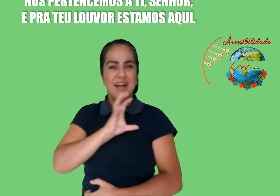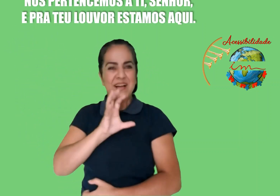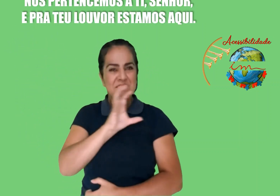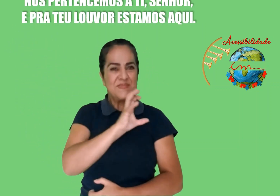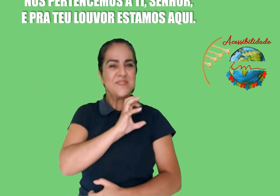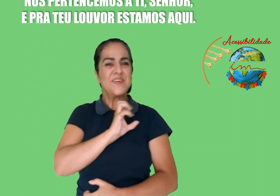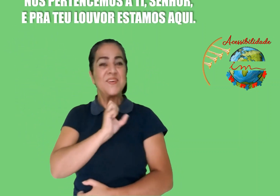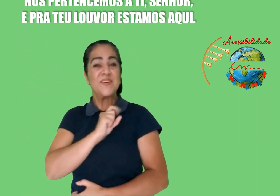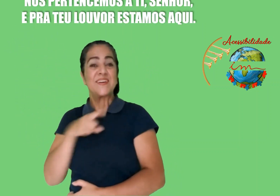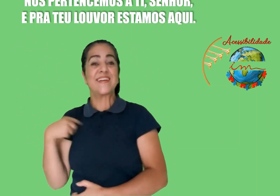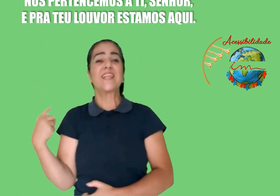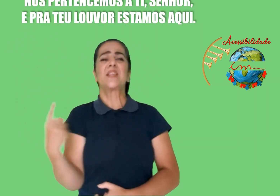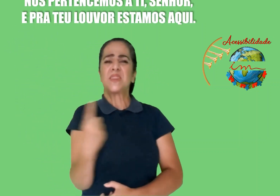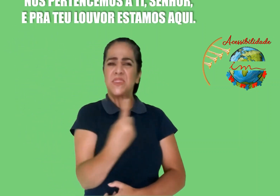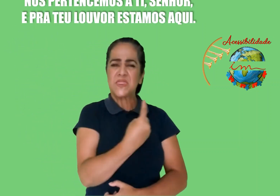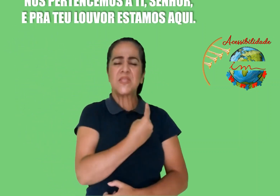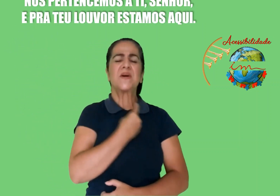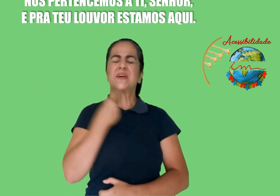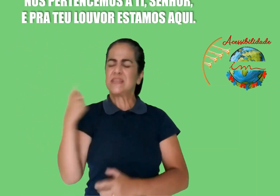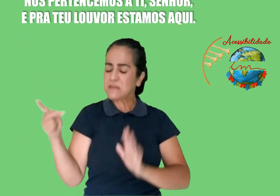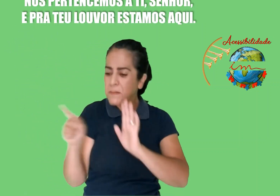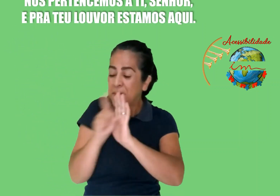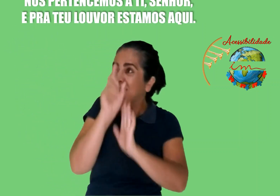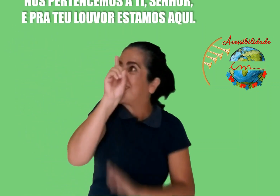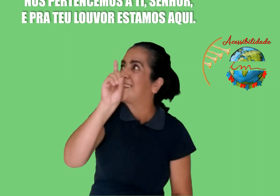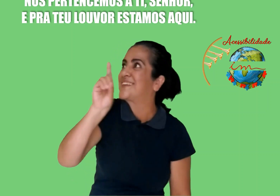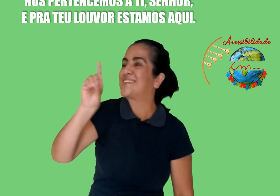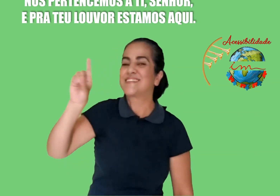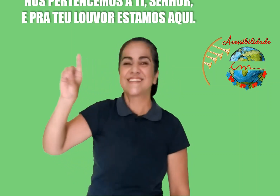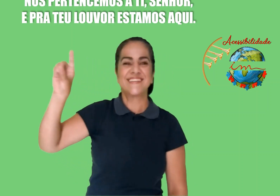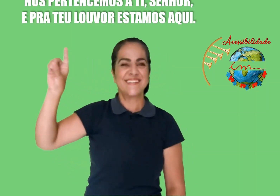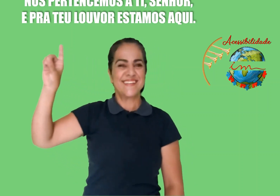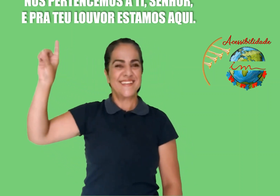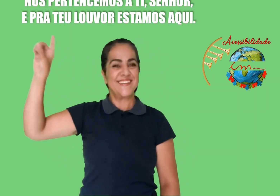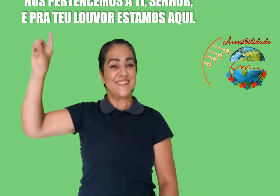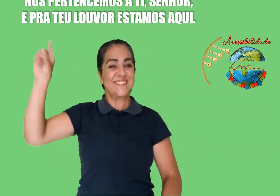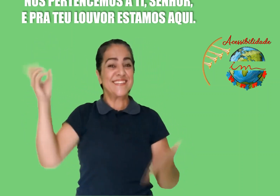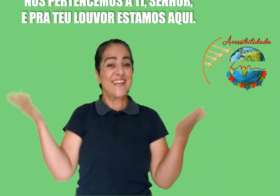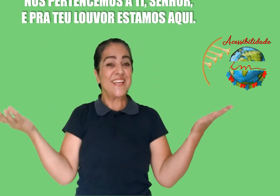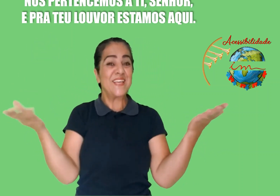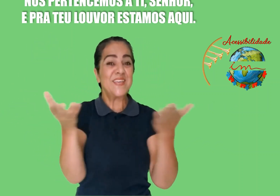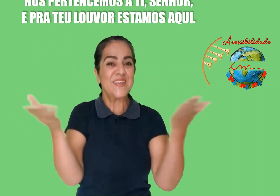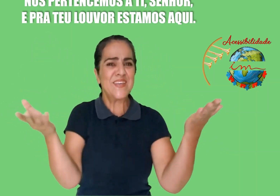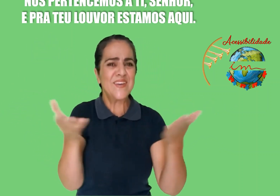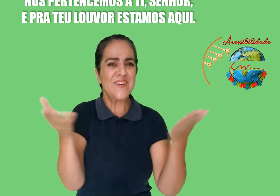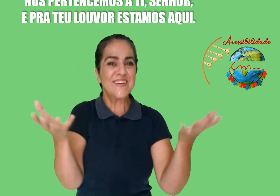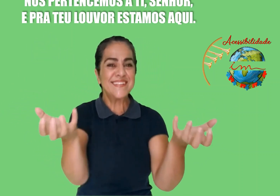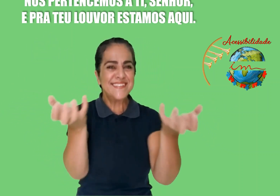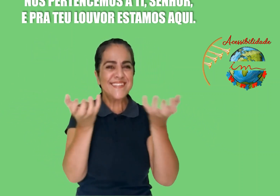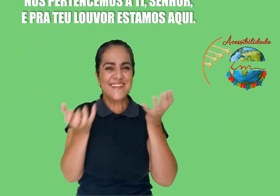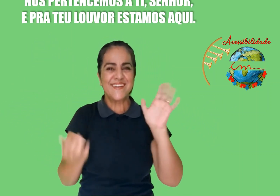pertencemos a ti, Senhor E pra teu